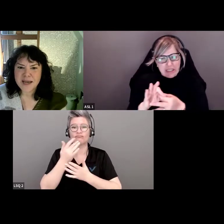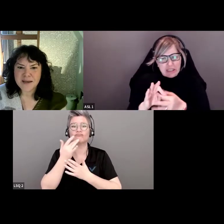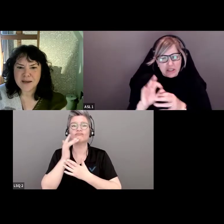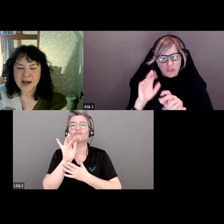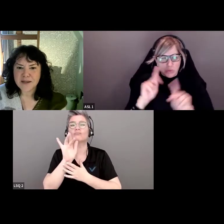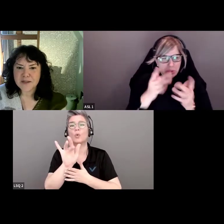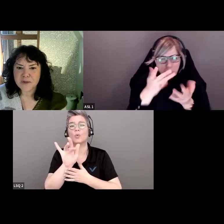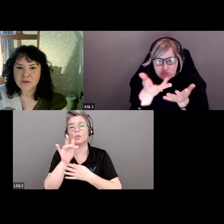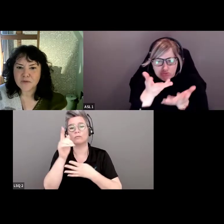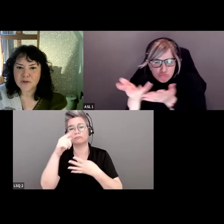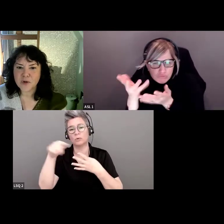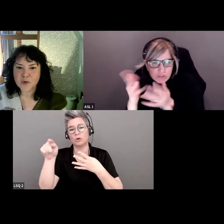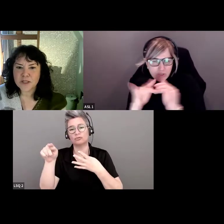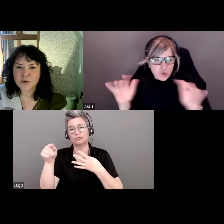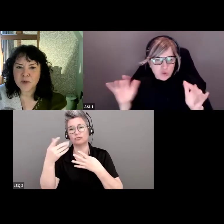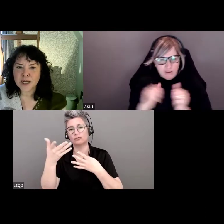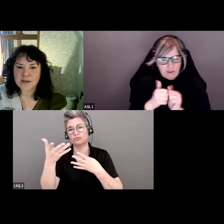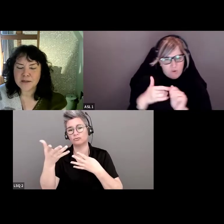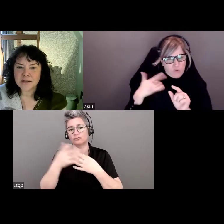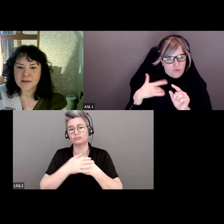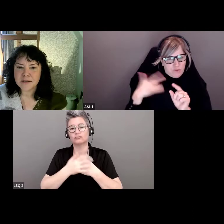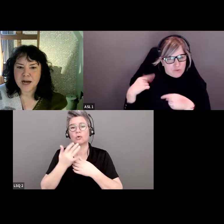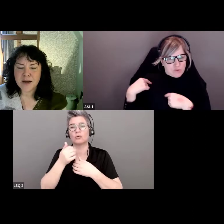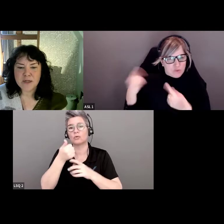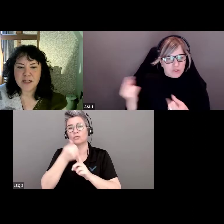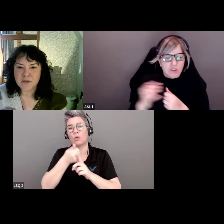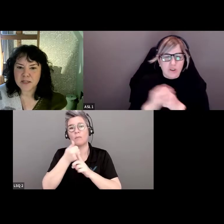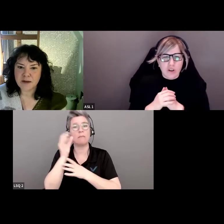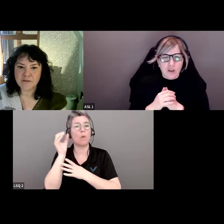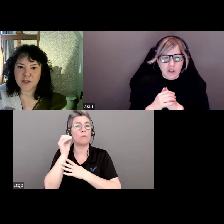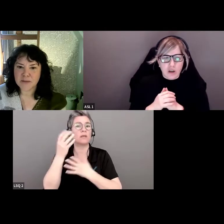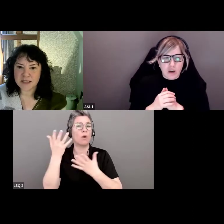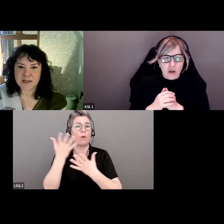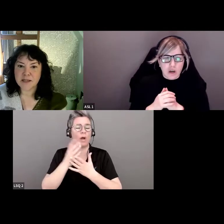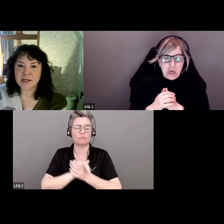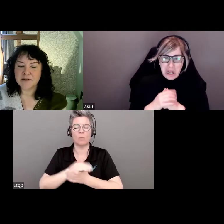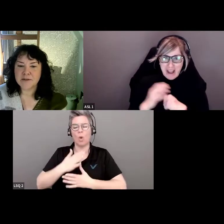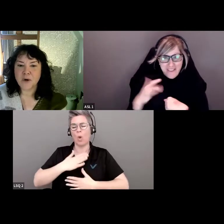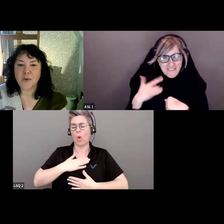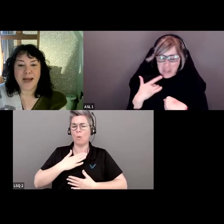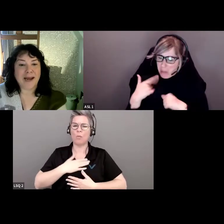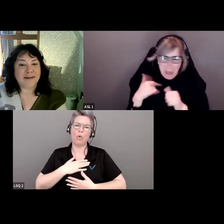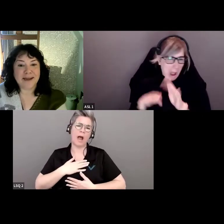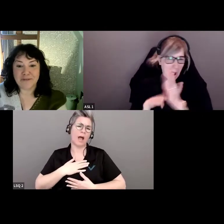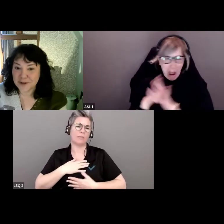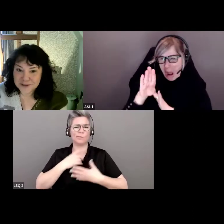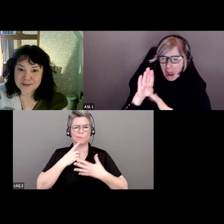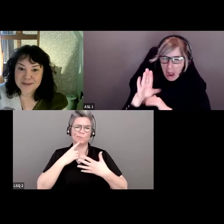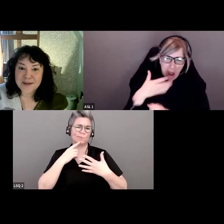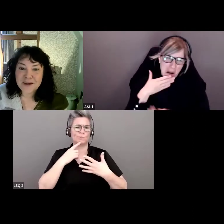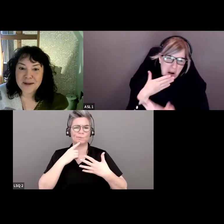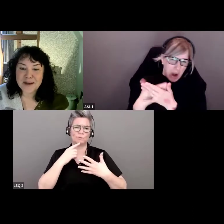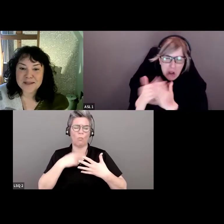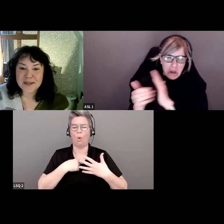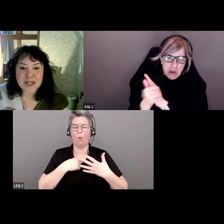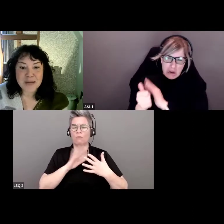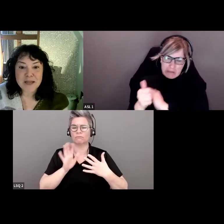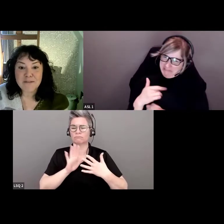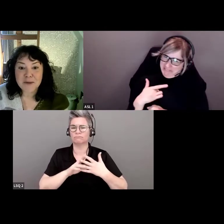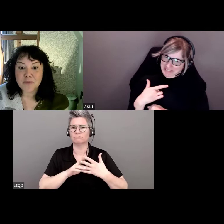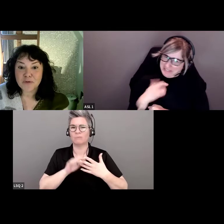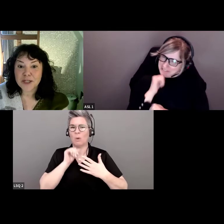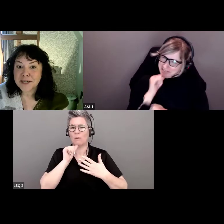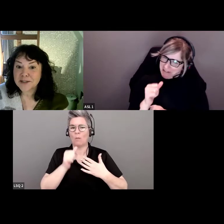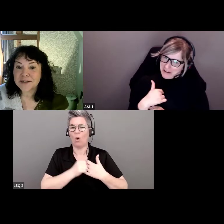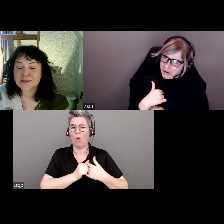Choisissez l'endroit où vous vous placez. Moi, je me place, genre, n'aurais pas